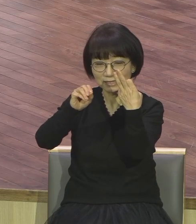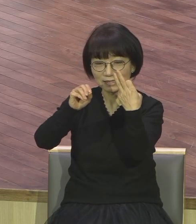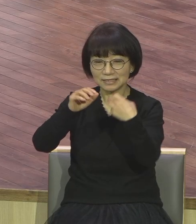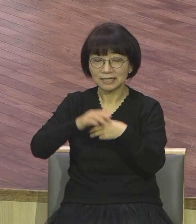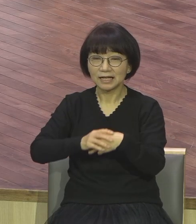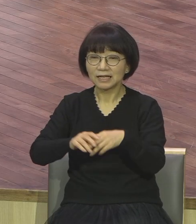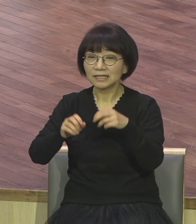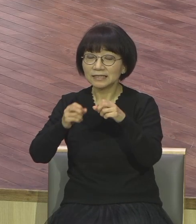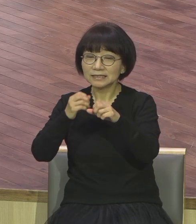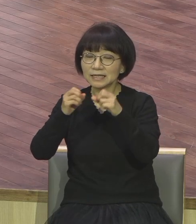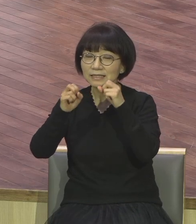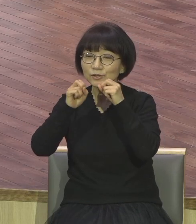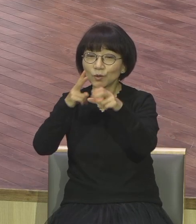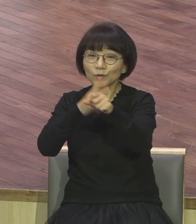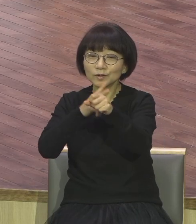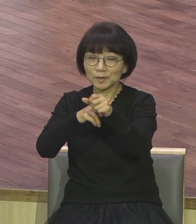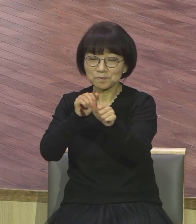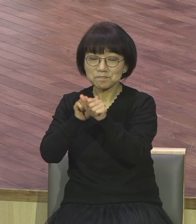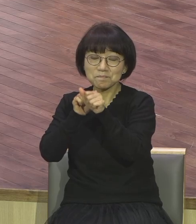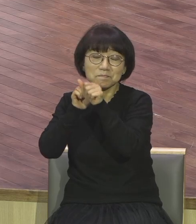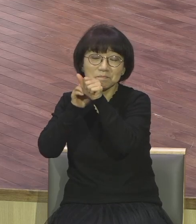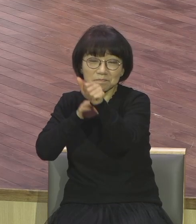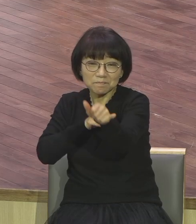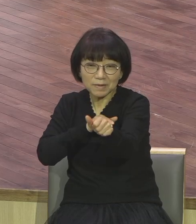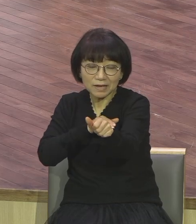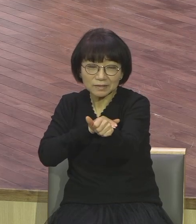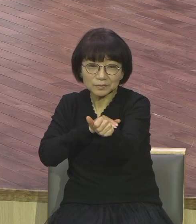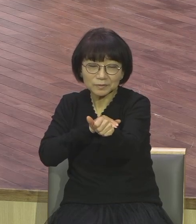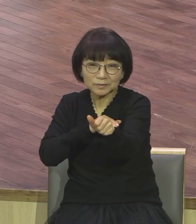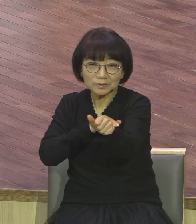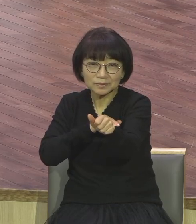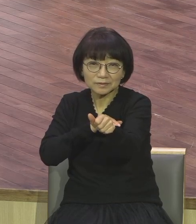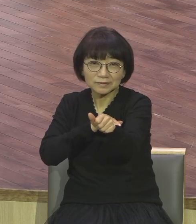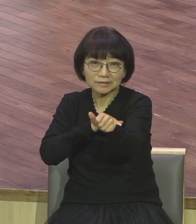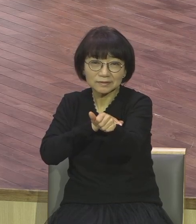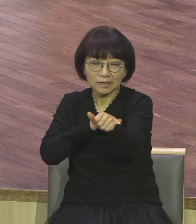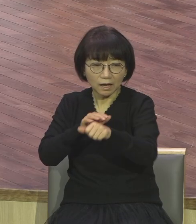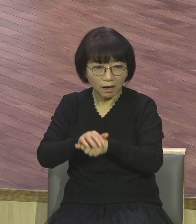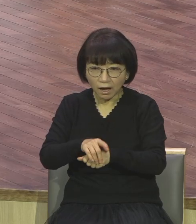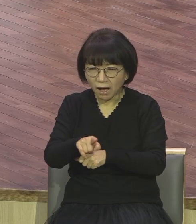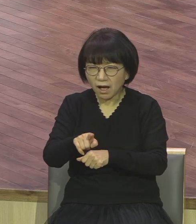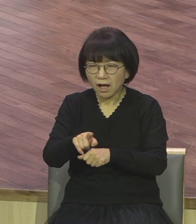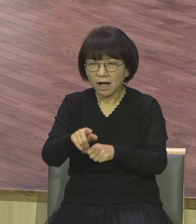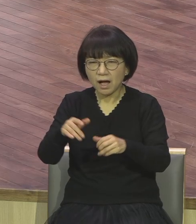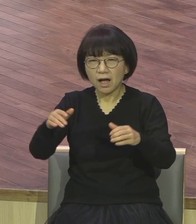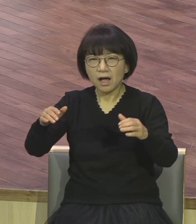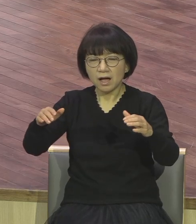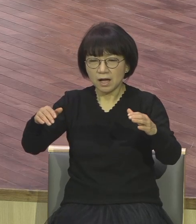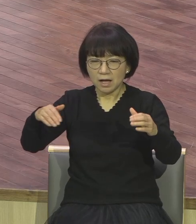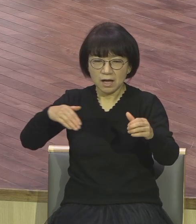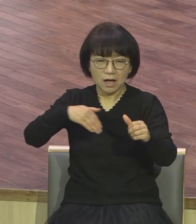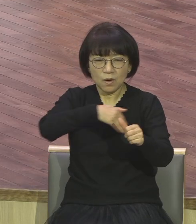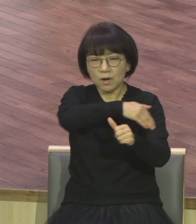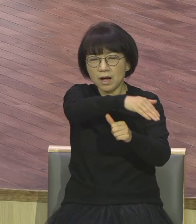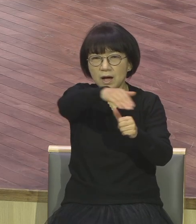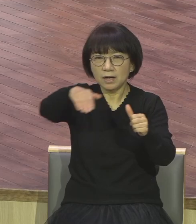가보니까 13장 완전히 허감 환경이요 16장 19장이 뭐요